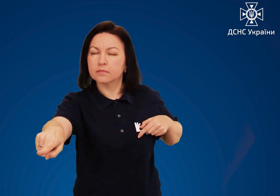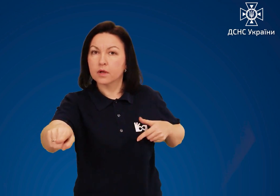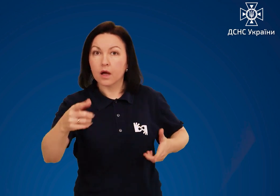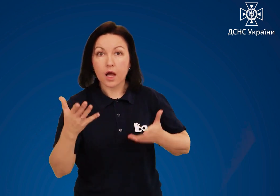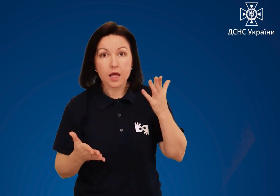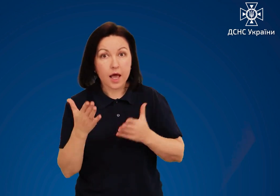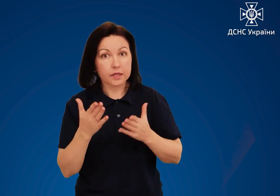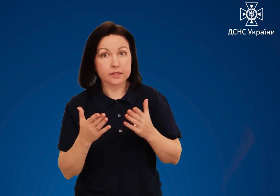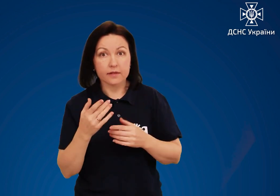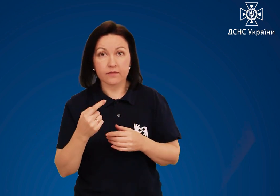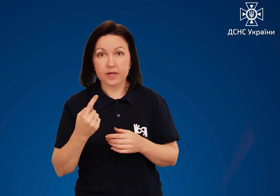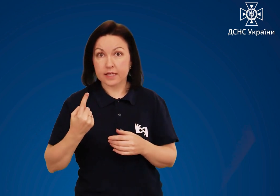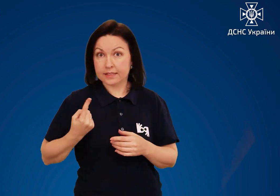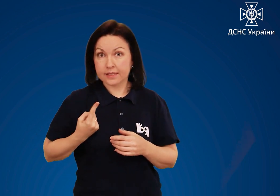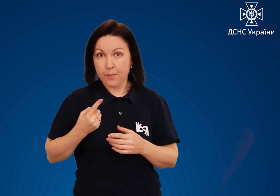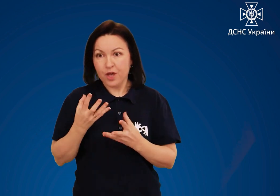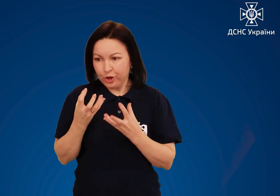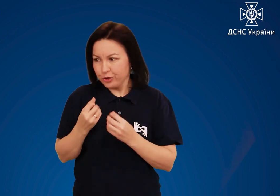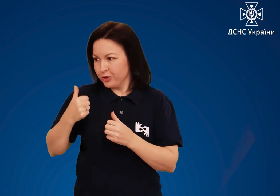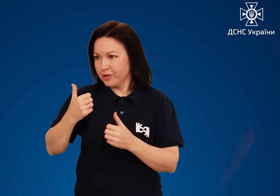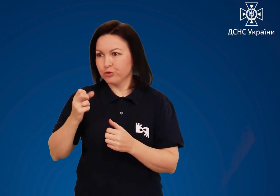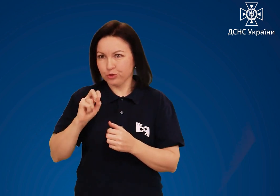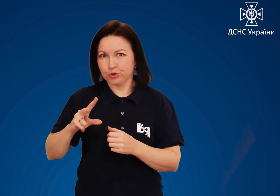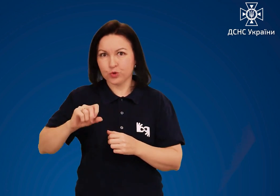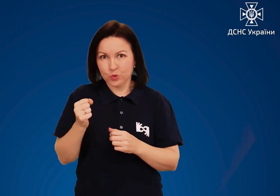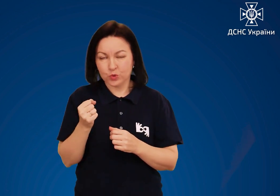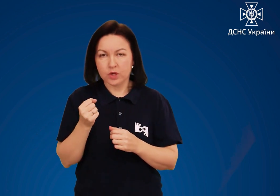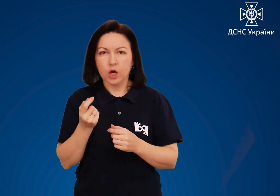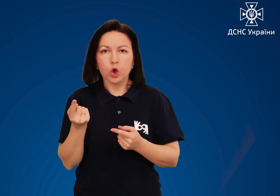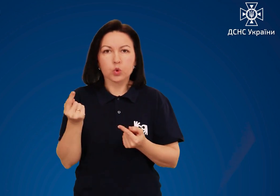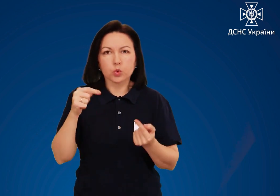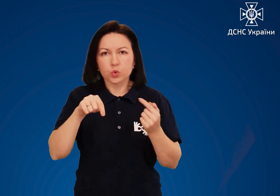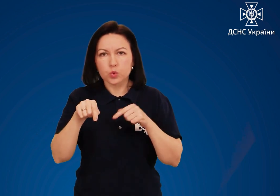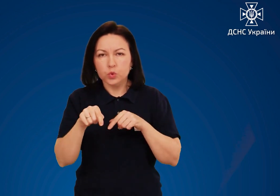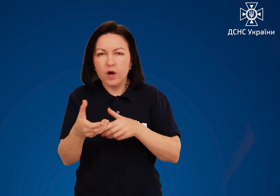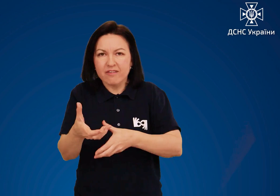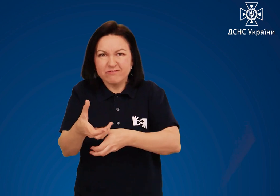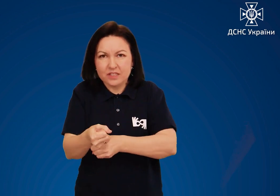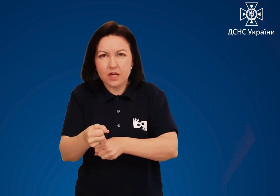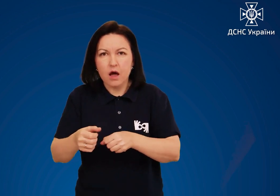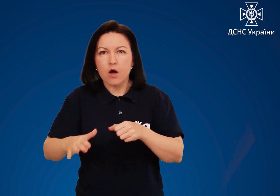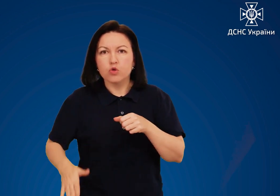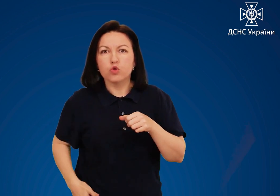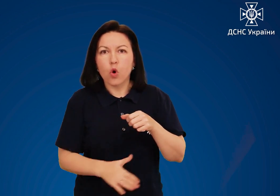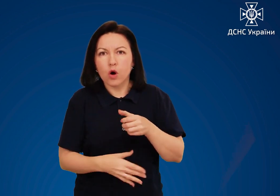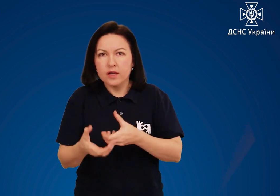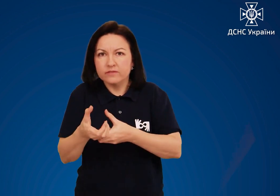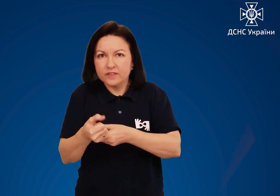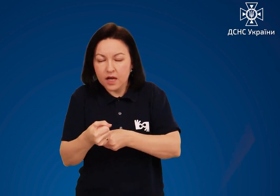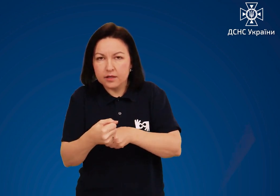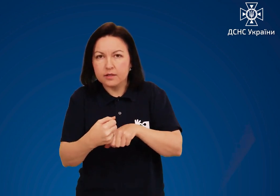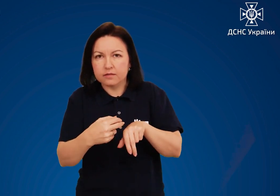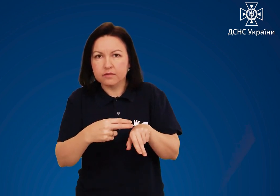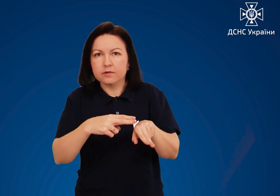Якщо ви не один, тоді узявши один одного за ноги, лягайте на лід